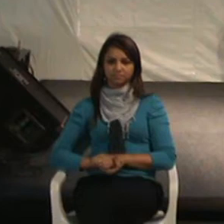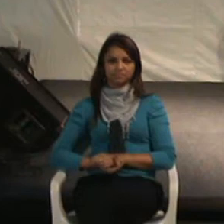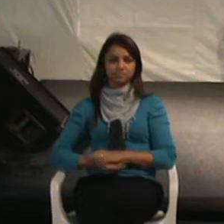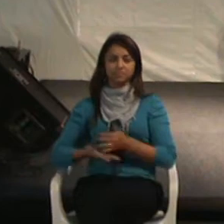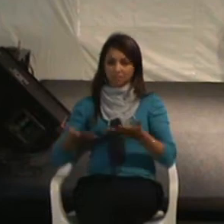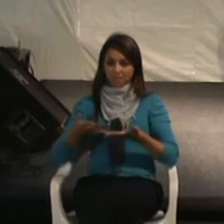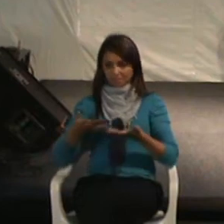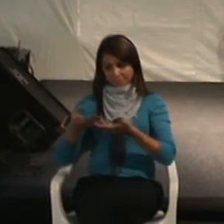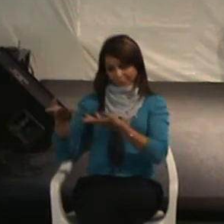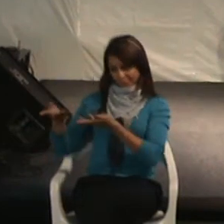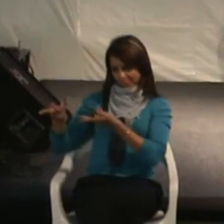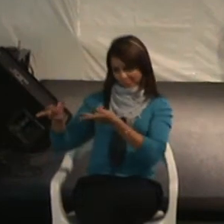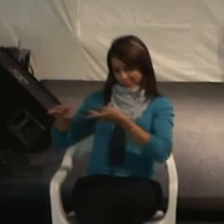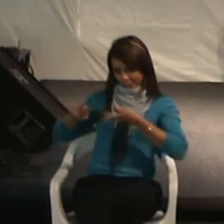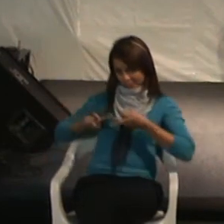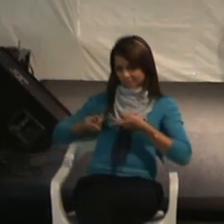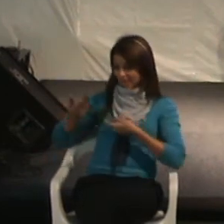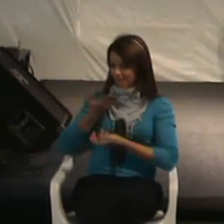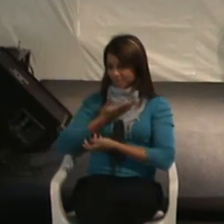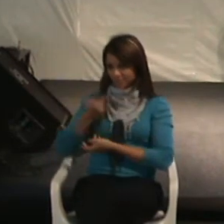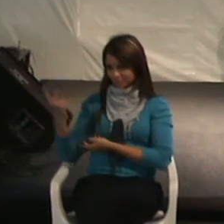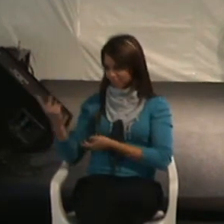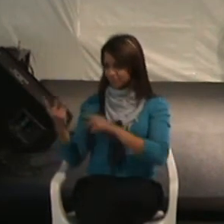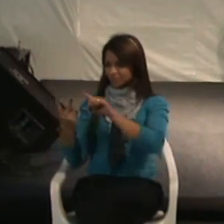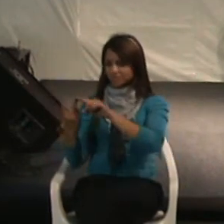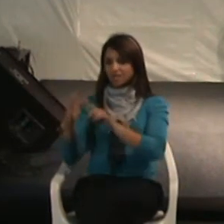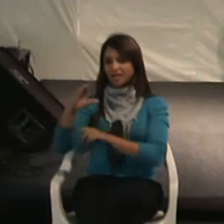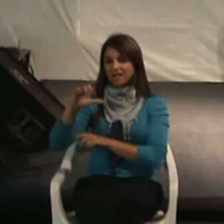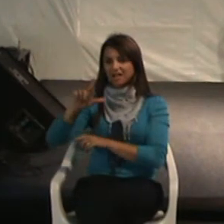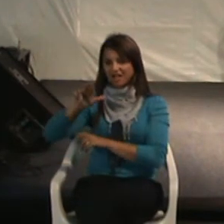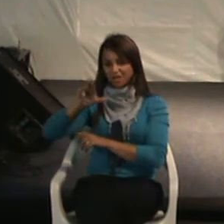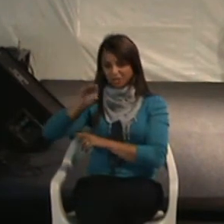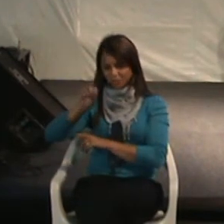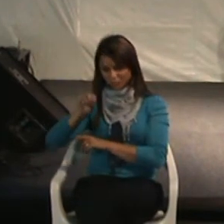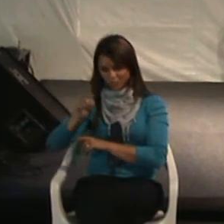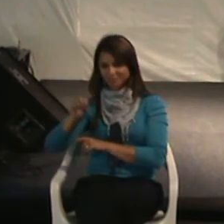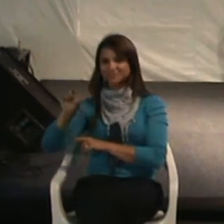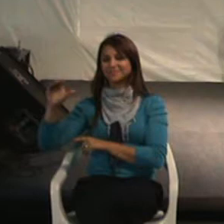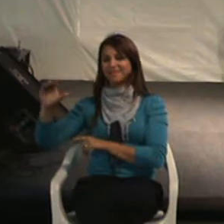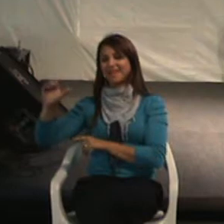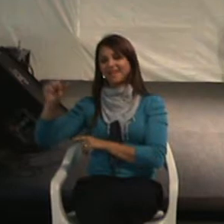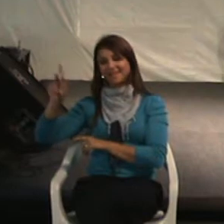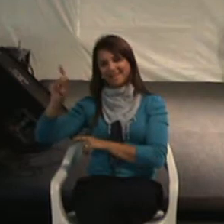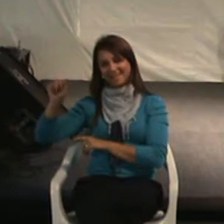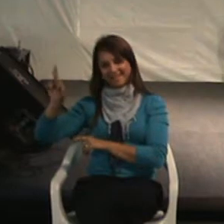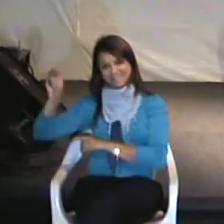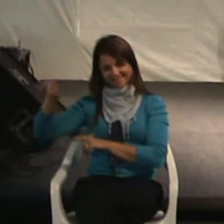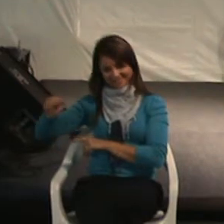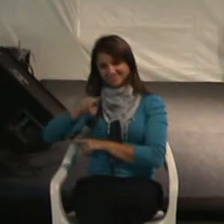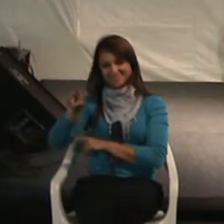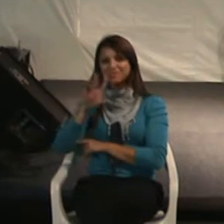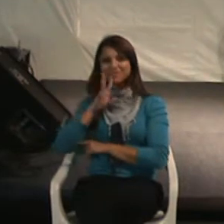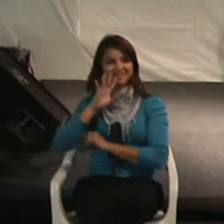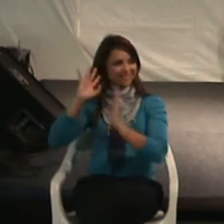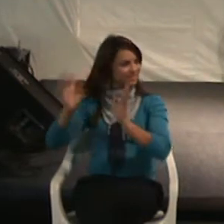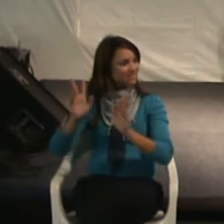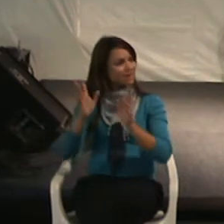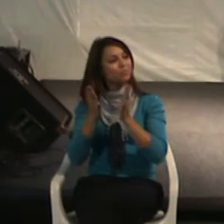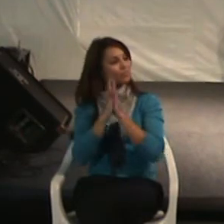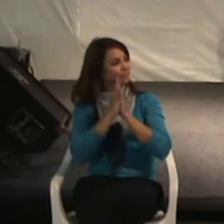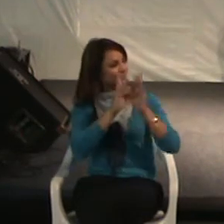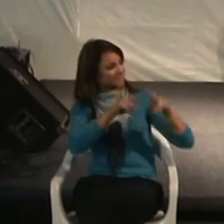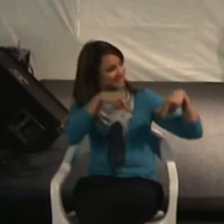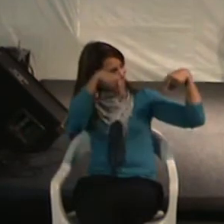recebi o convite aqui de dois amigos, o Cláudio e da Karen. Vocês conhecem? Se não conhecem, fiquem de perto, por favor.